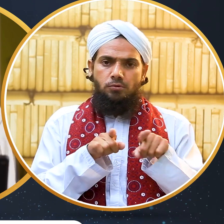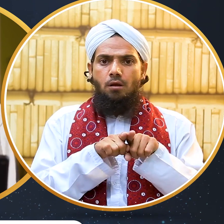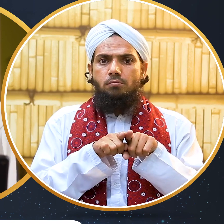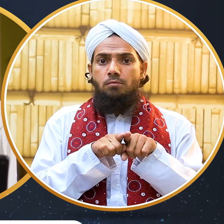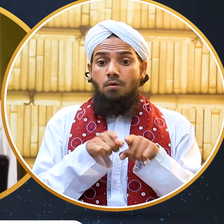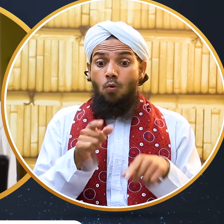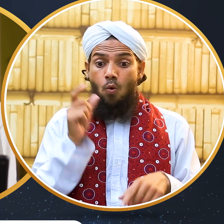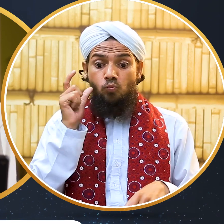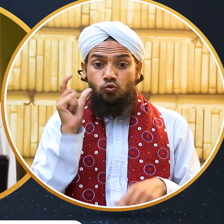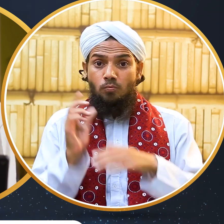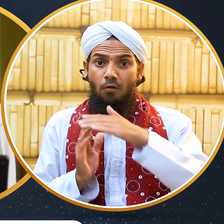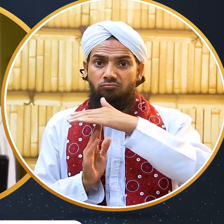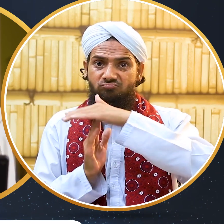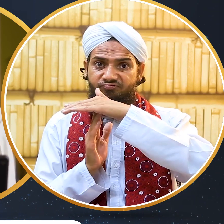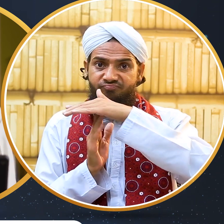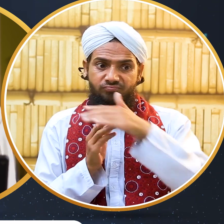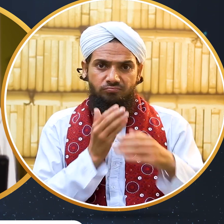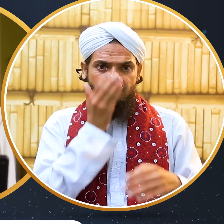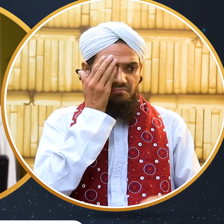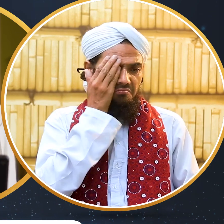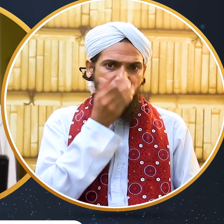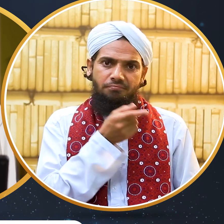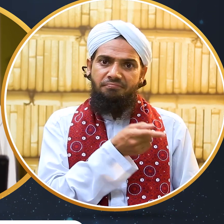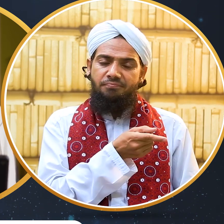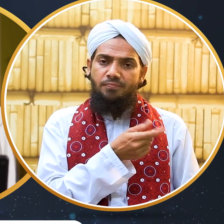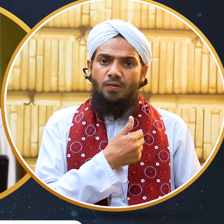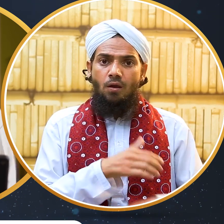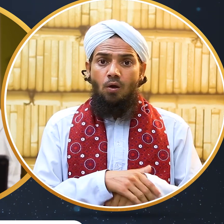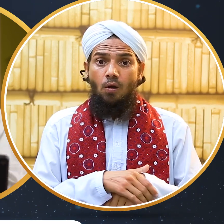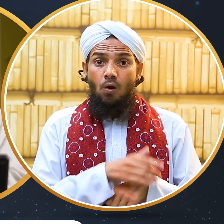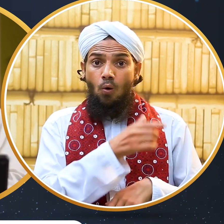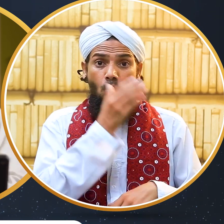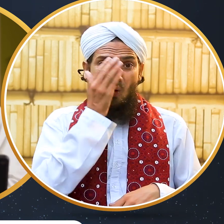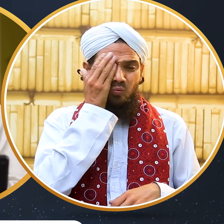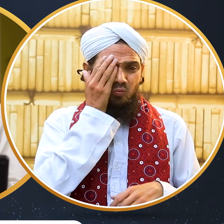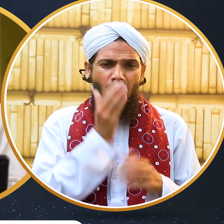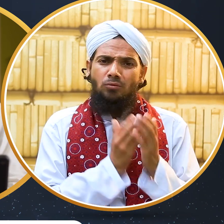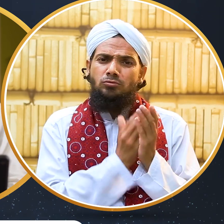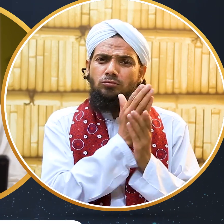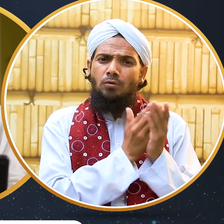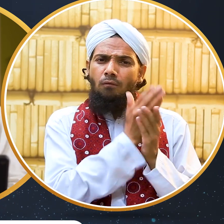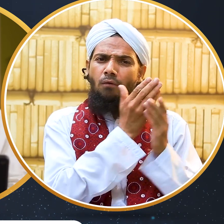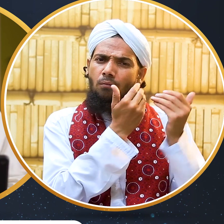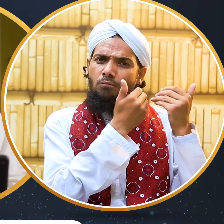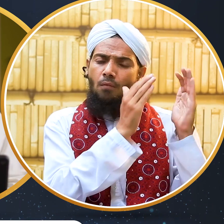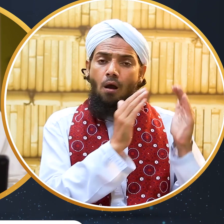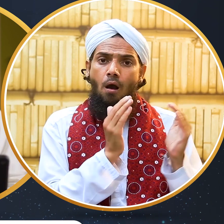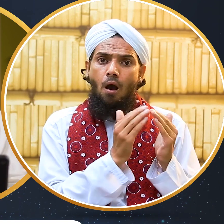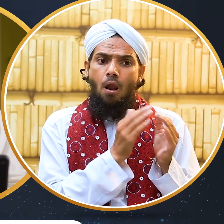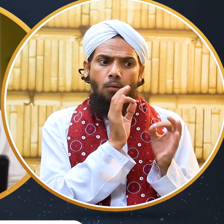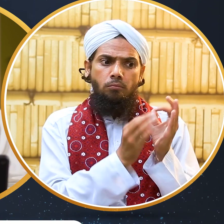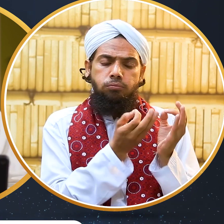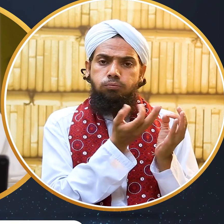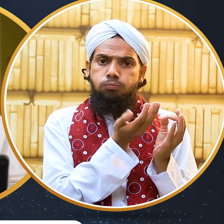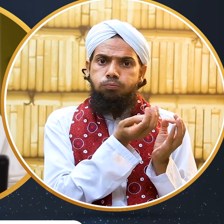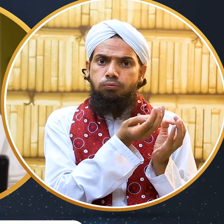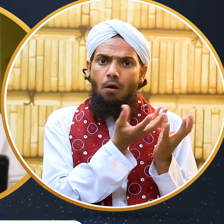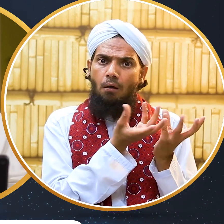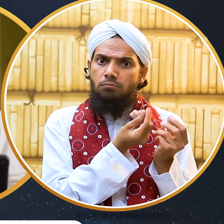مسلمانوں کے بزرگ ہیں اور برابر میں غیر مسلم کا گھر ہے وہ غیر مسلم سفر پر گیا تو اس کے گھر پر لائٹ نہیں تھی چراغ کے لیے پیسے بھی نہیں